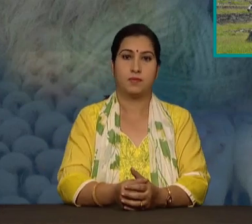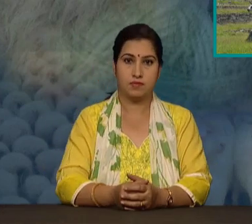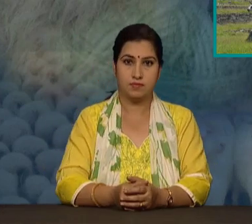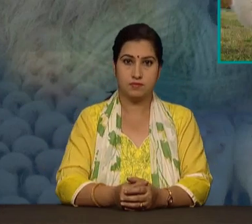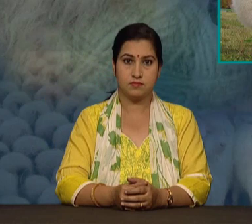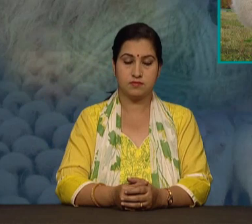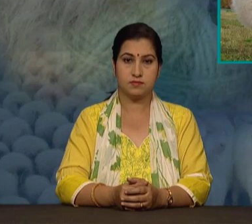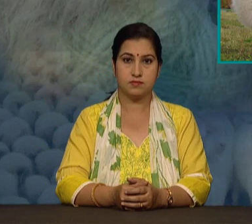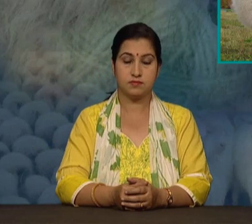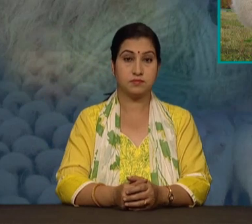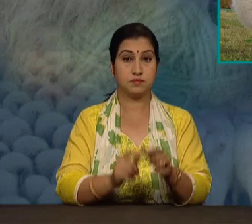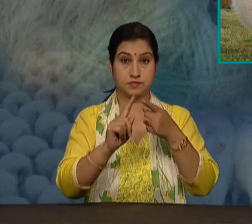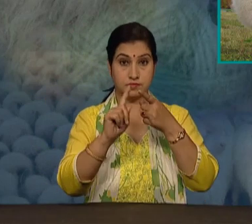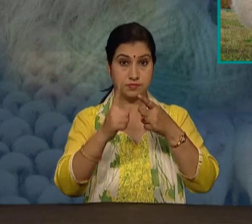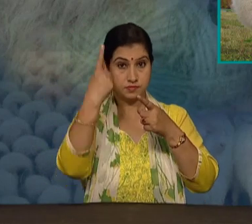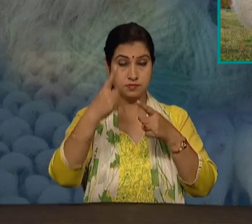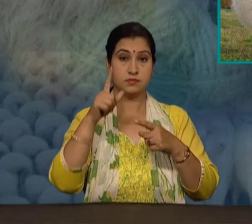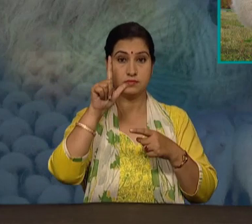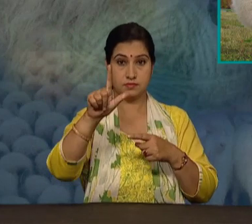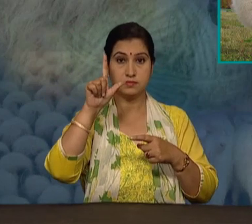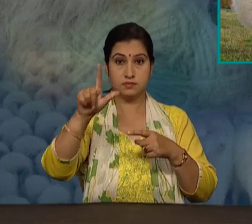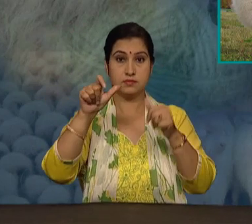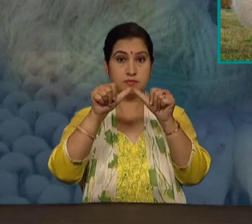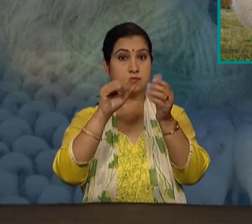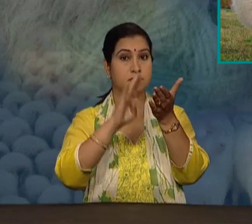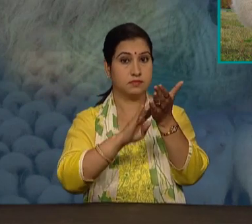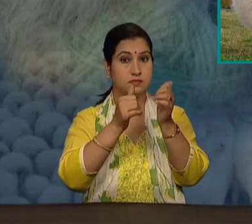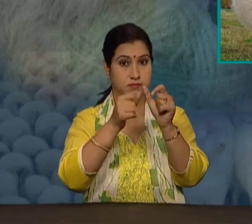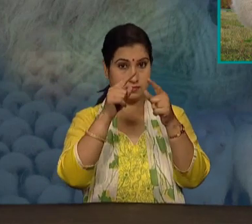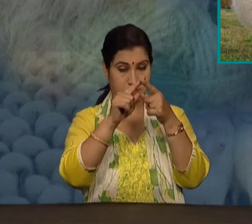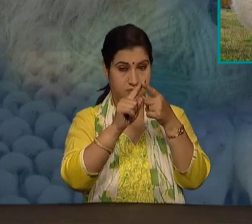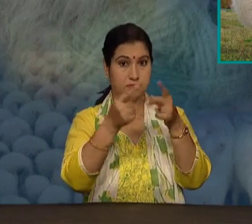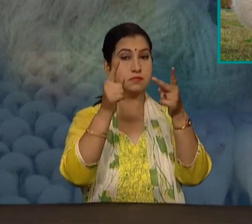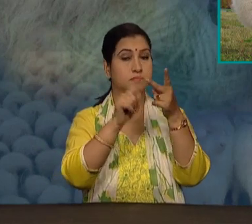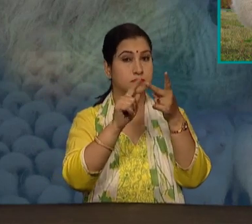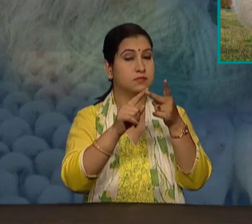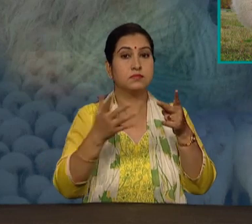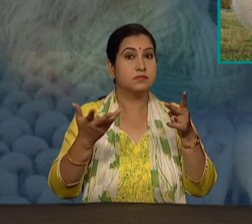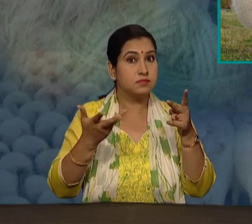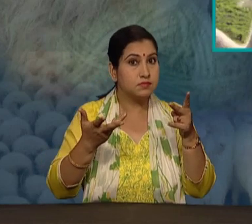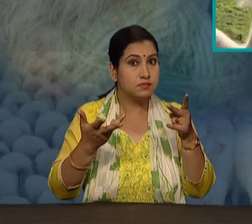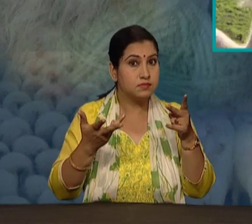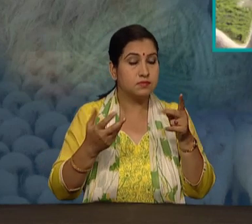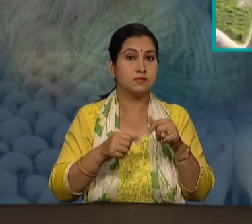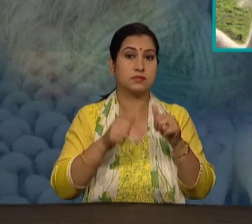पहला लामा है और दूसरा अलपेका